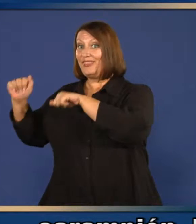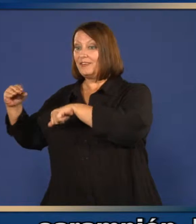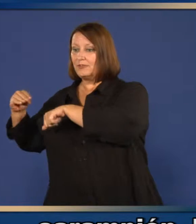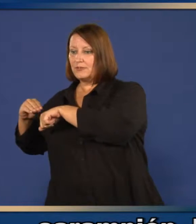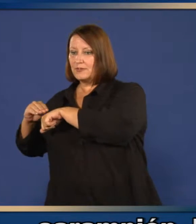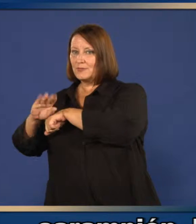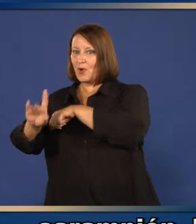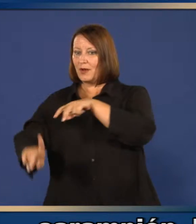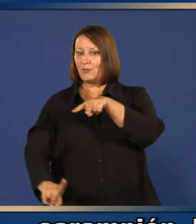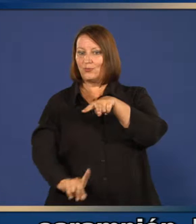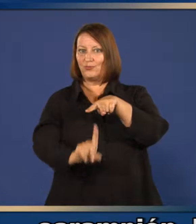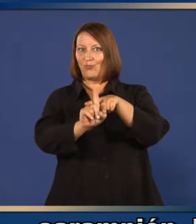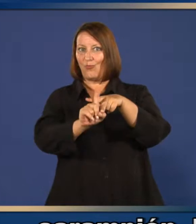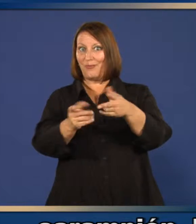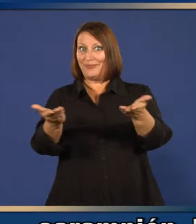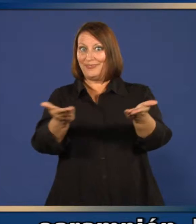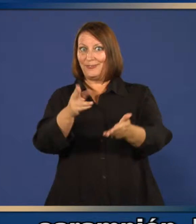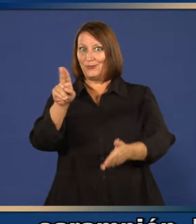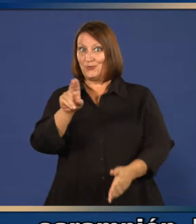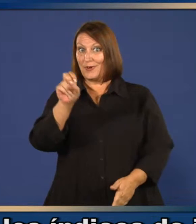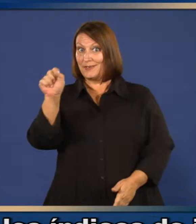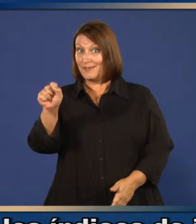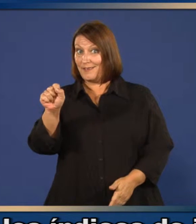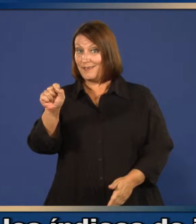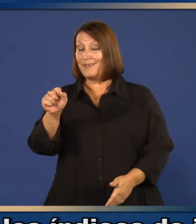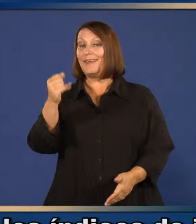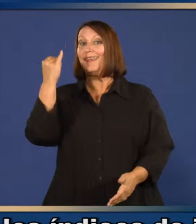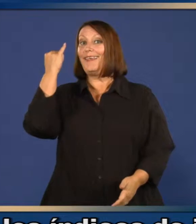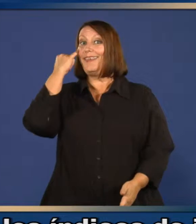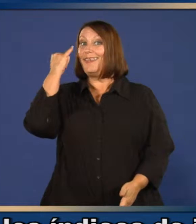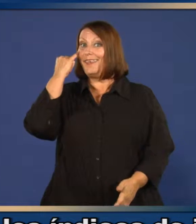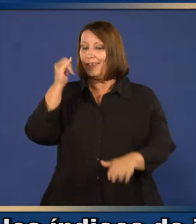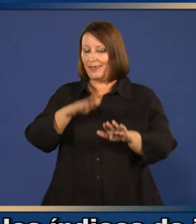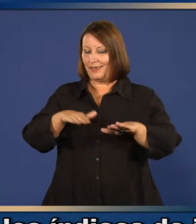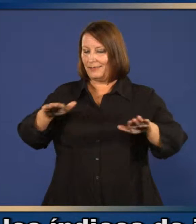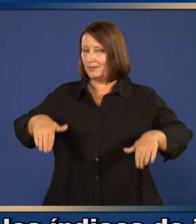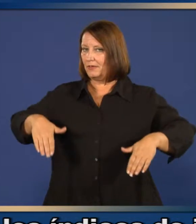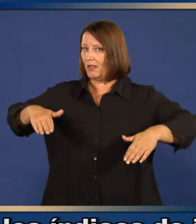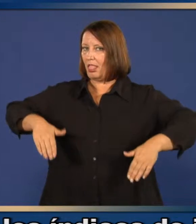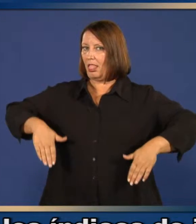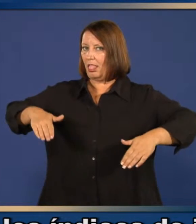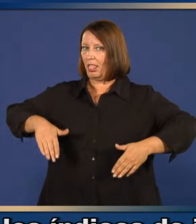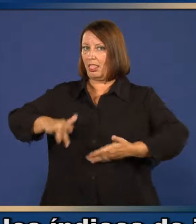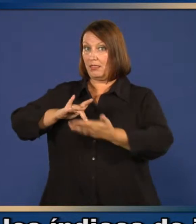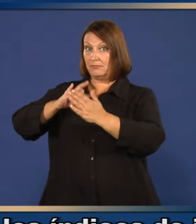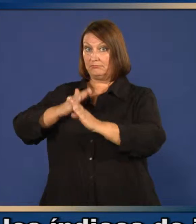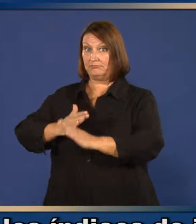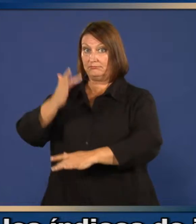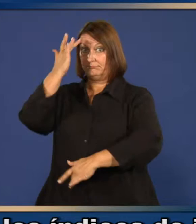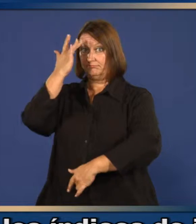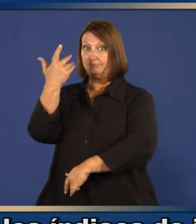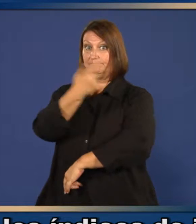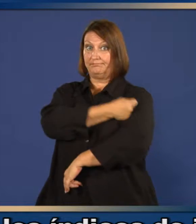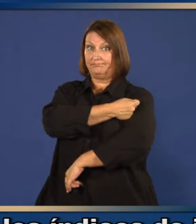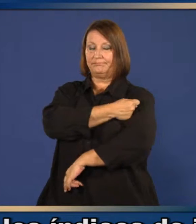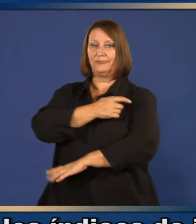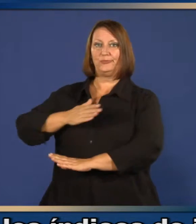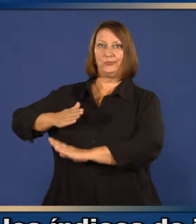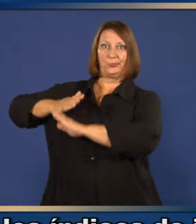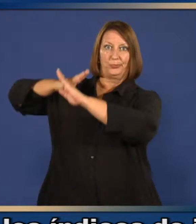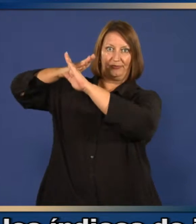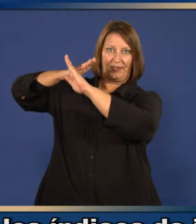volverían a surgir aquí si los índices de inmunización disminuyeran. Por ejemplo,